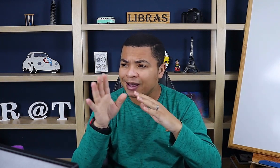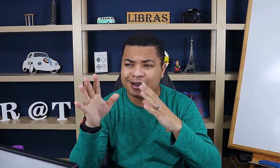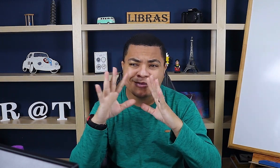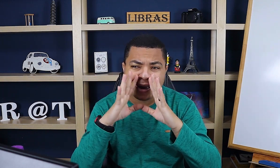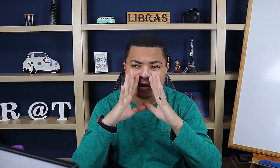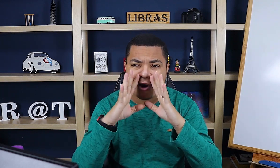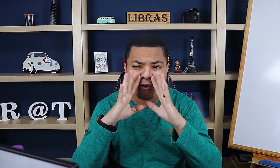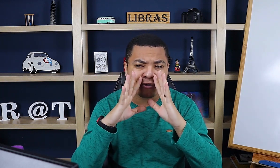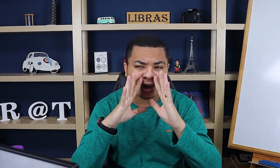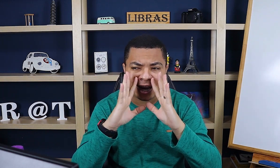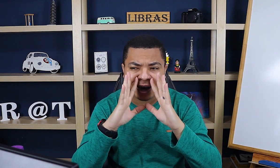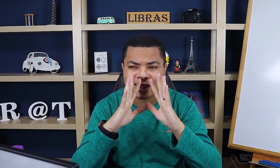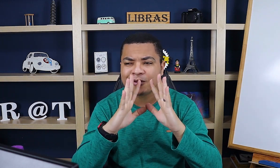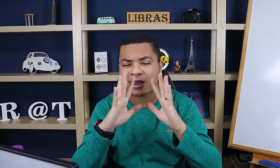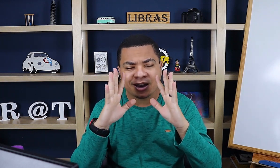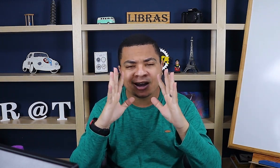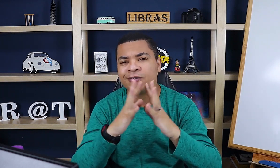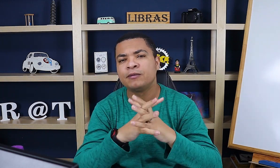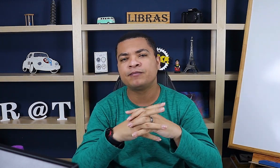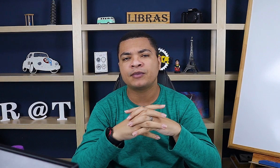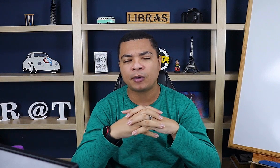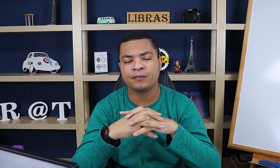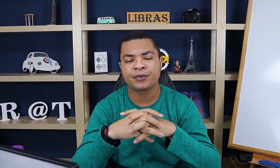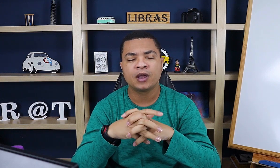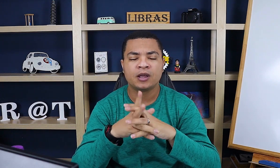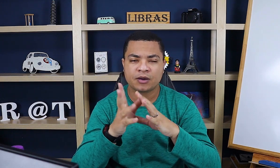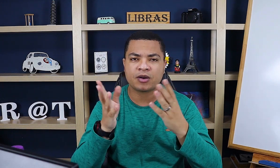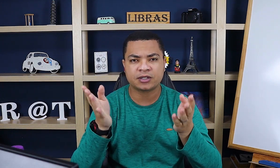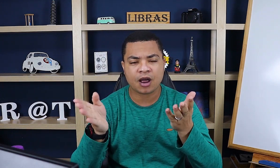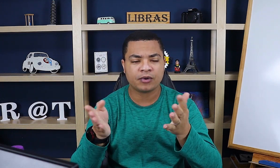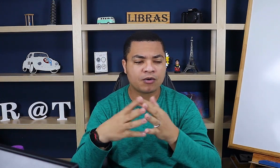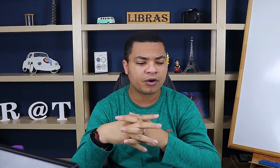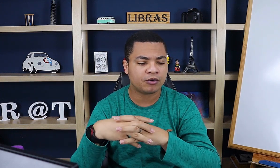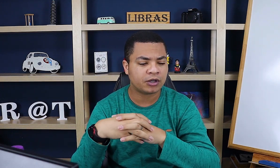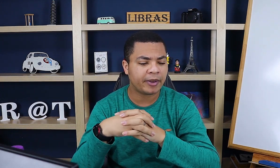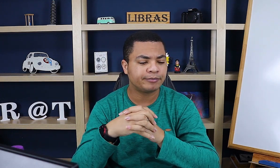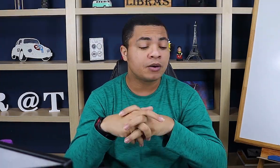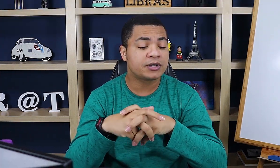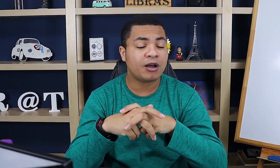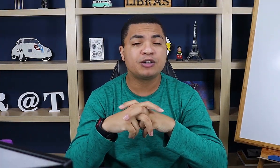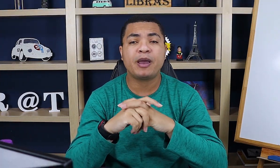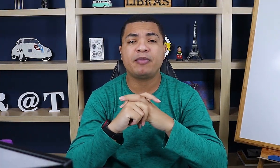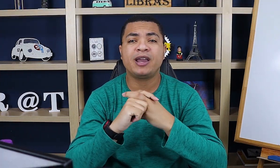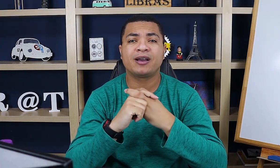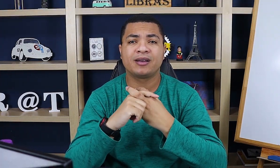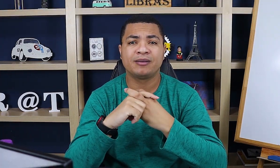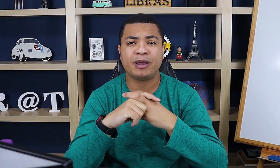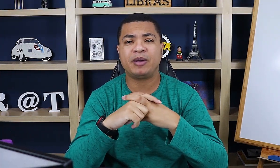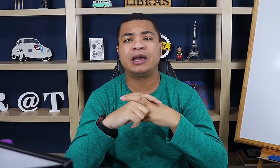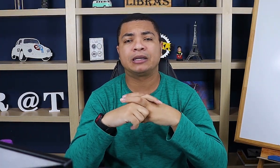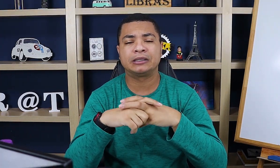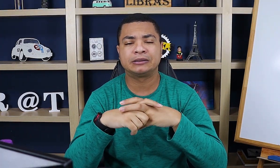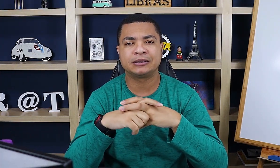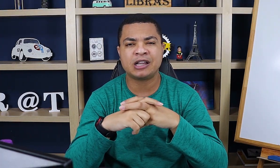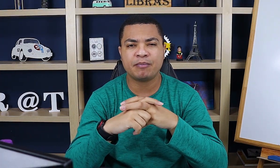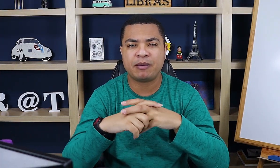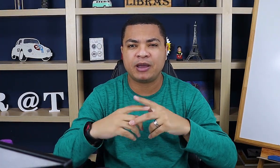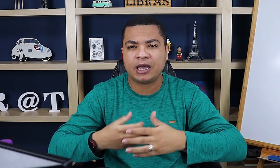caramba, é igual o gorila, que maneiro. Tá bom? Então, é o sinal icônico também. O sinal de beber, beber. Não beber